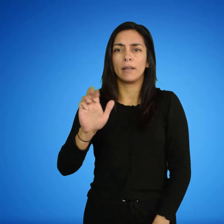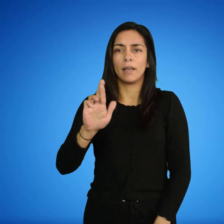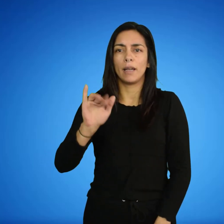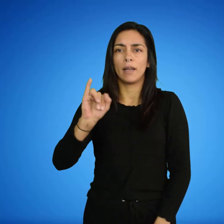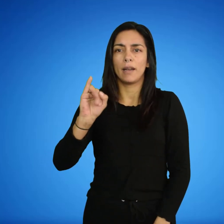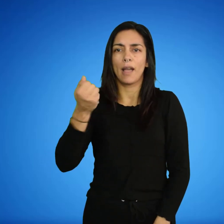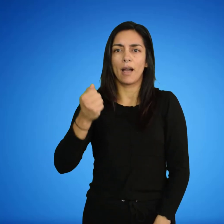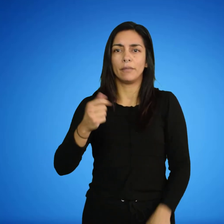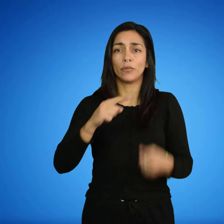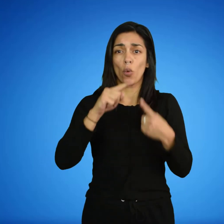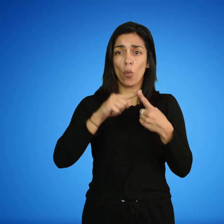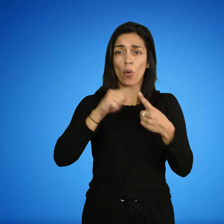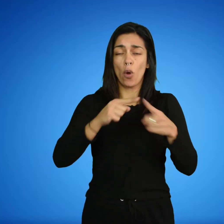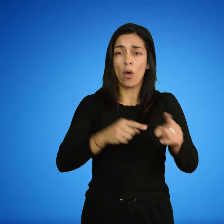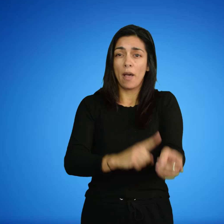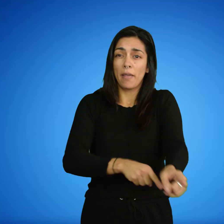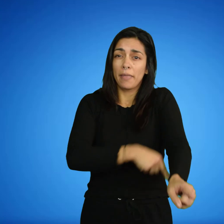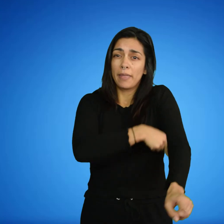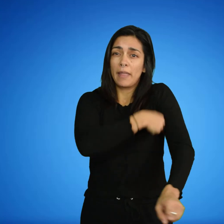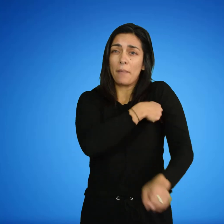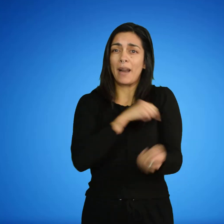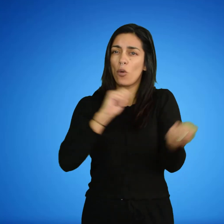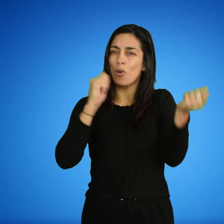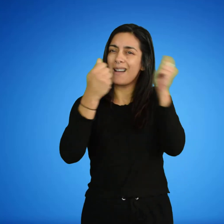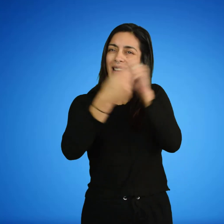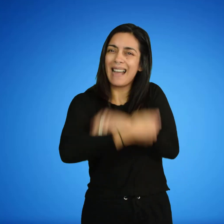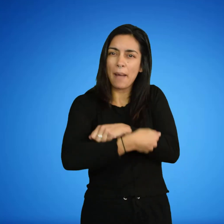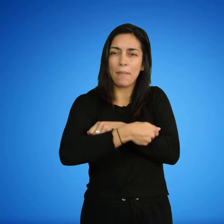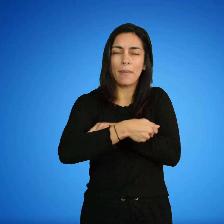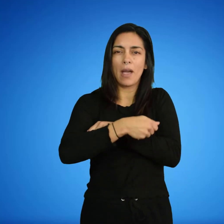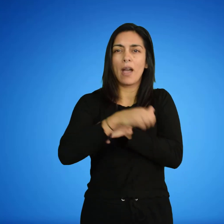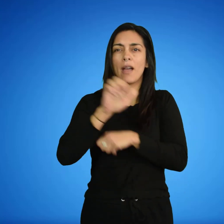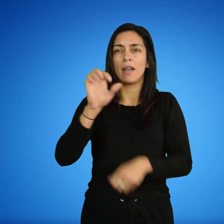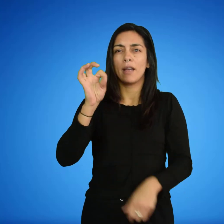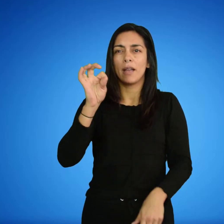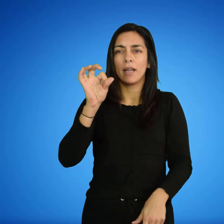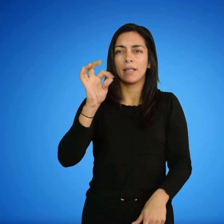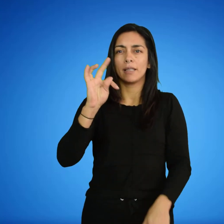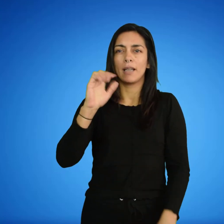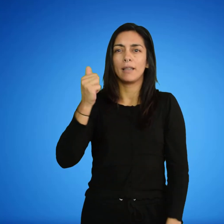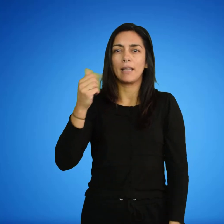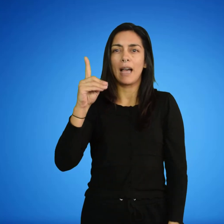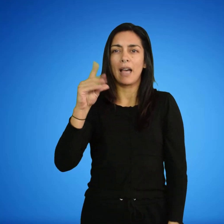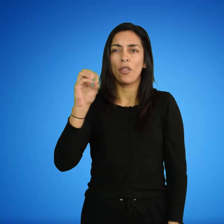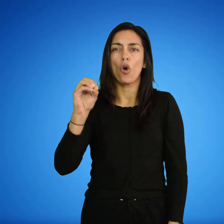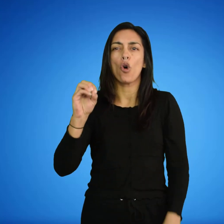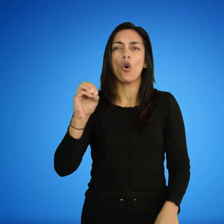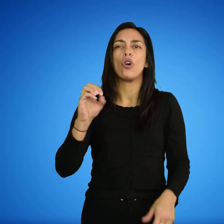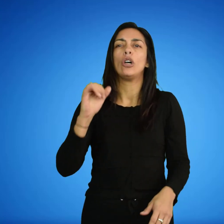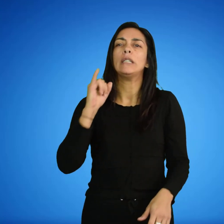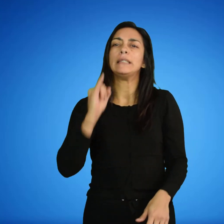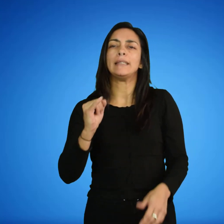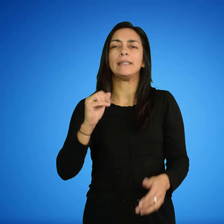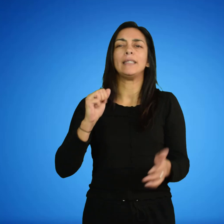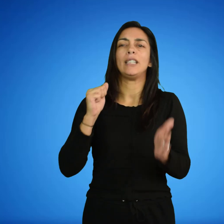Temperaturas de cambio de estado. Para que una sustancia cambie de estado de agregación, se deben debilitar las